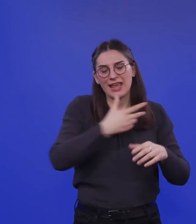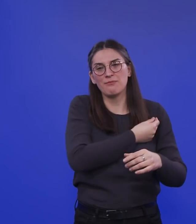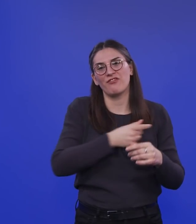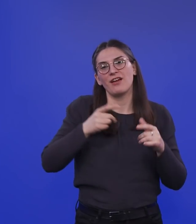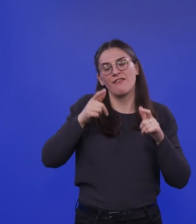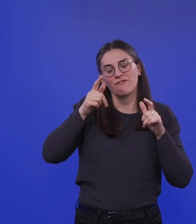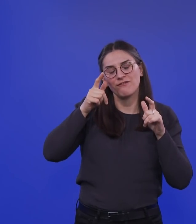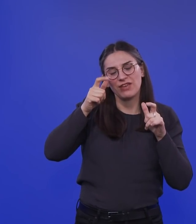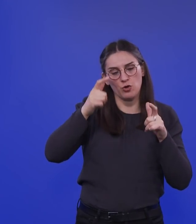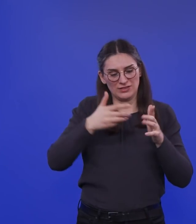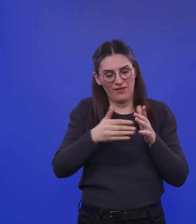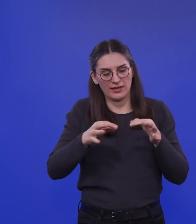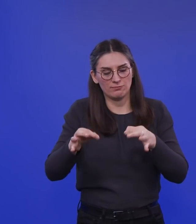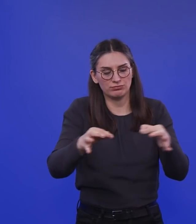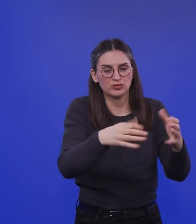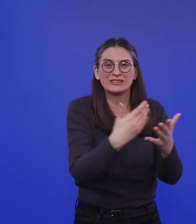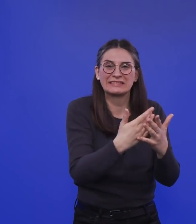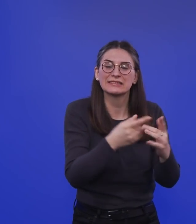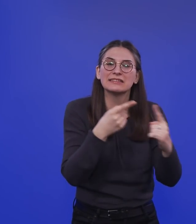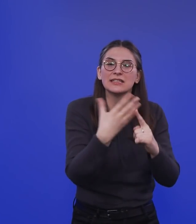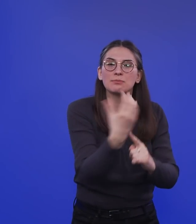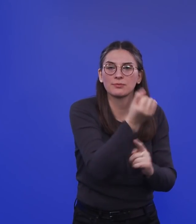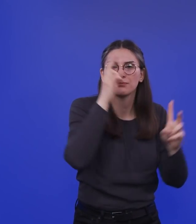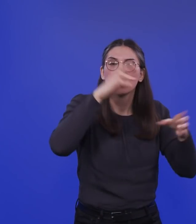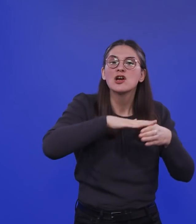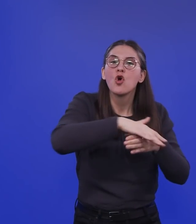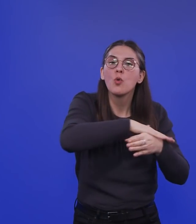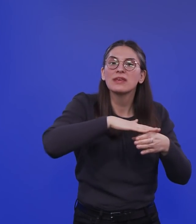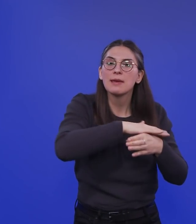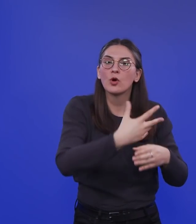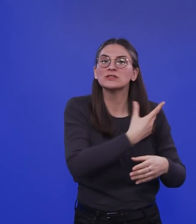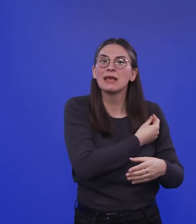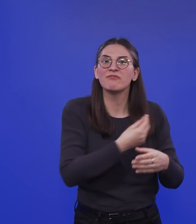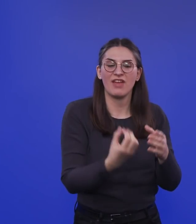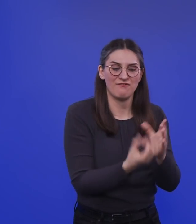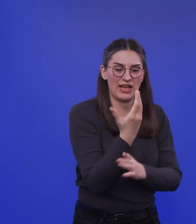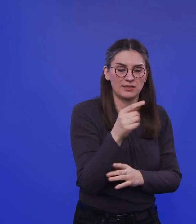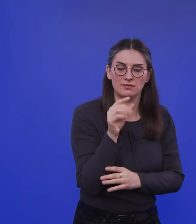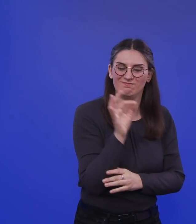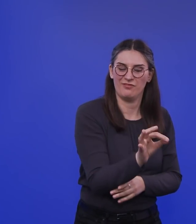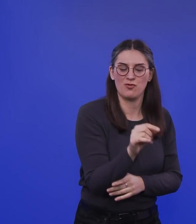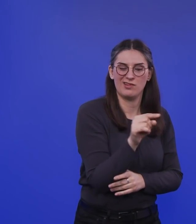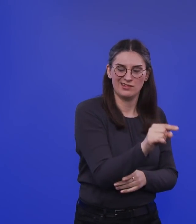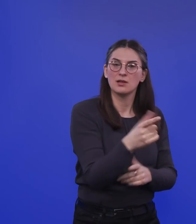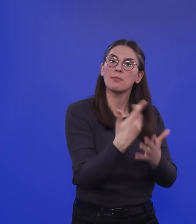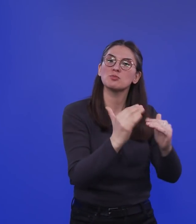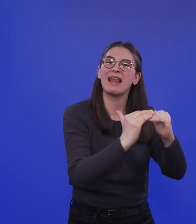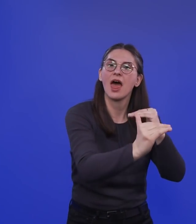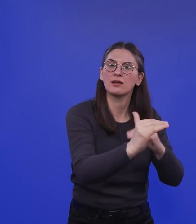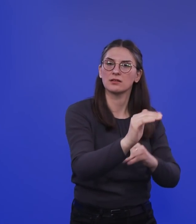Und man erzielt dadurch einen Umgebungsimpf-Effekt, der gerade bei der Ausrottung dieses Virus in ländlichen Bereichen, in Afrika vor allem